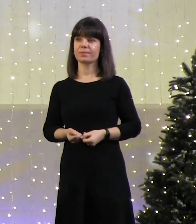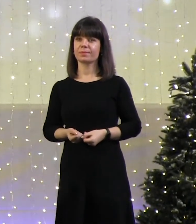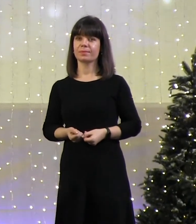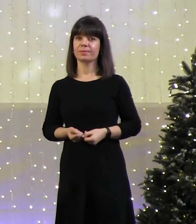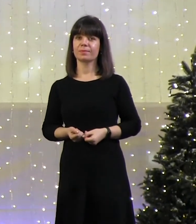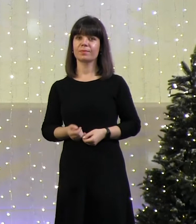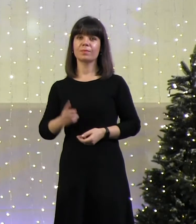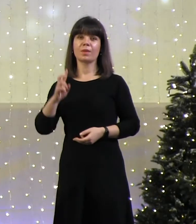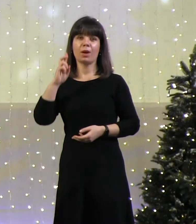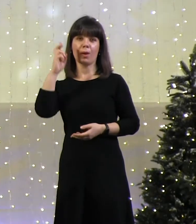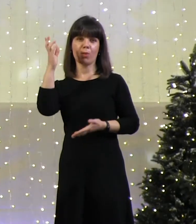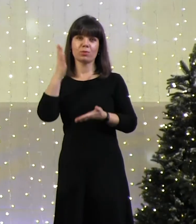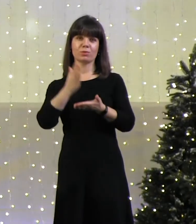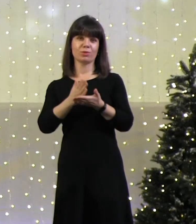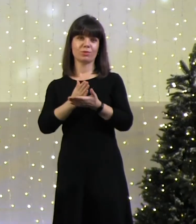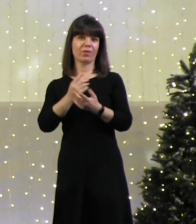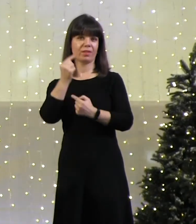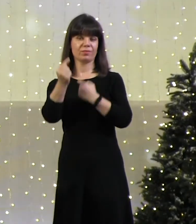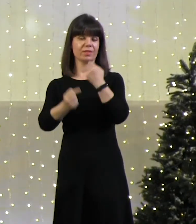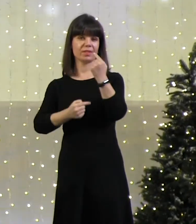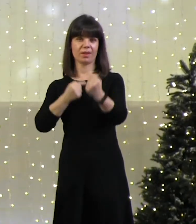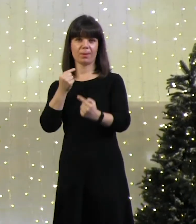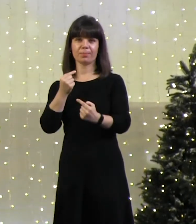Бог существовал всегда.